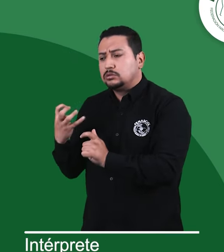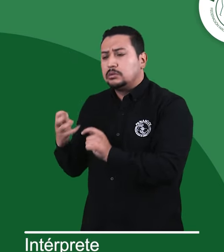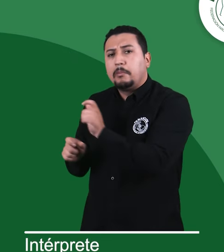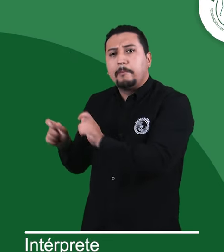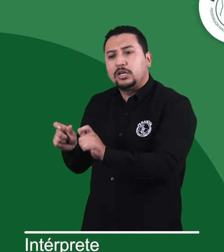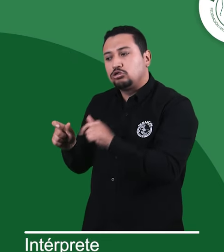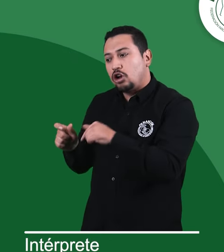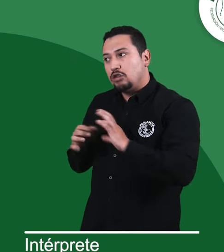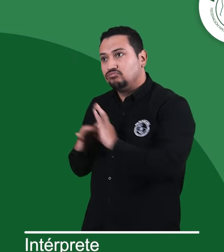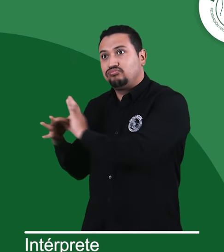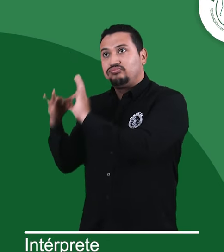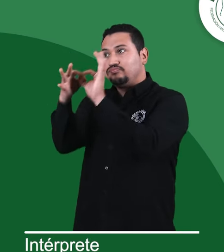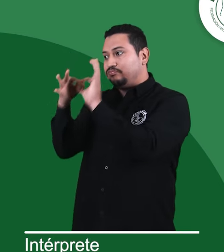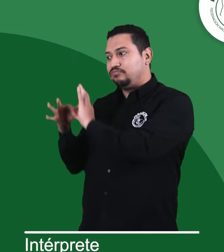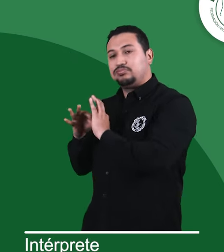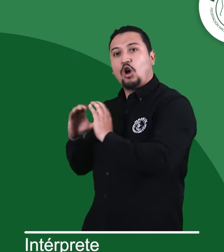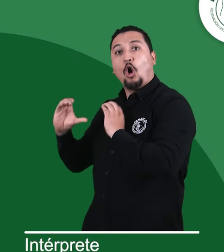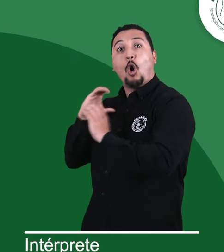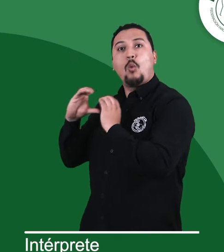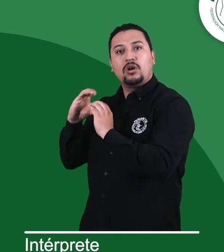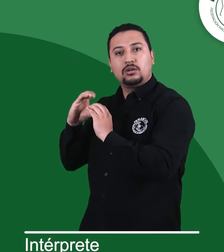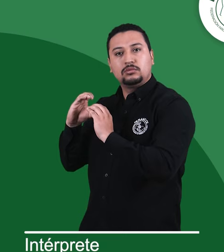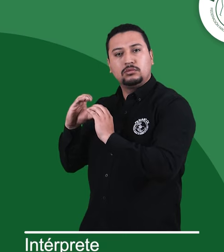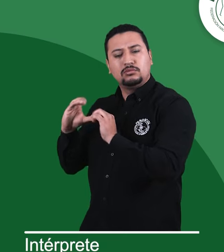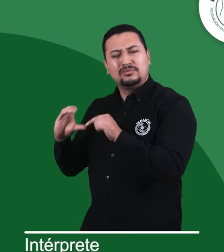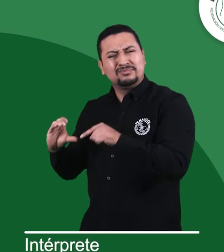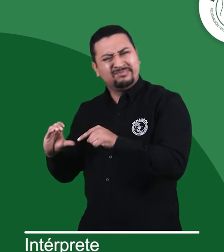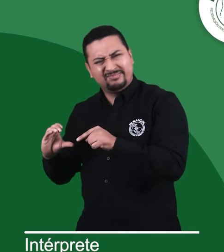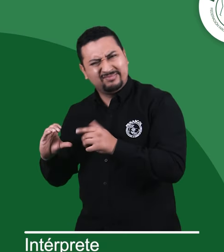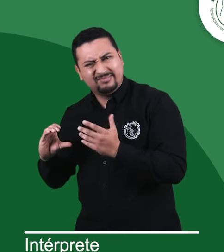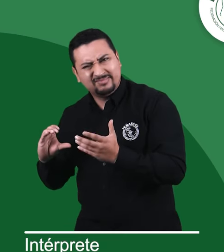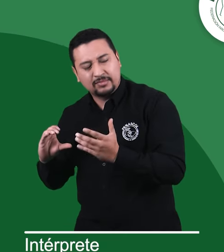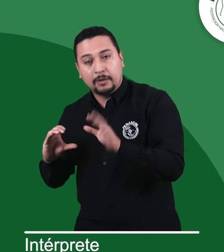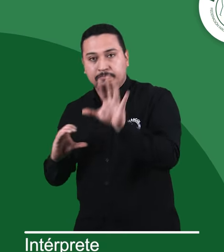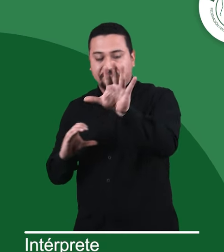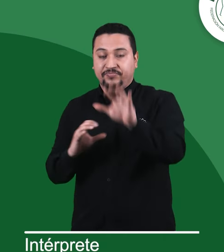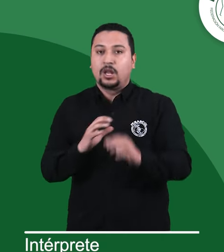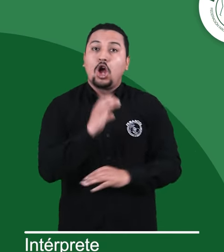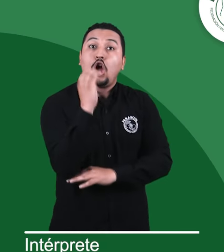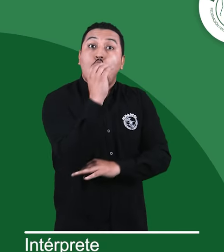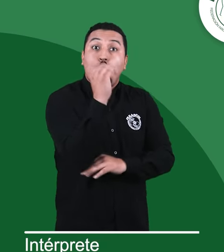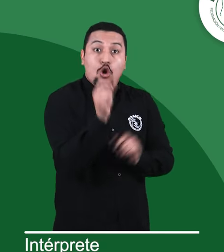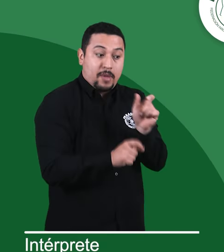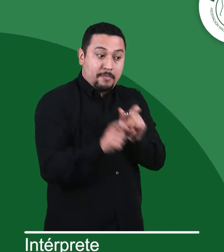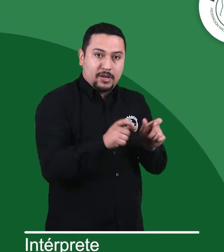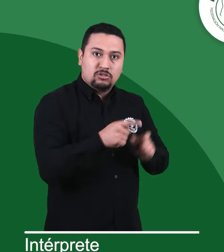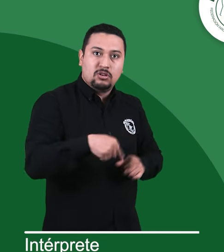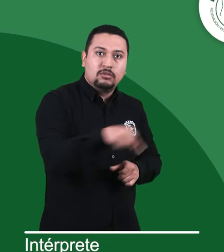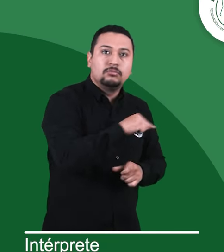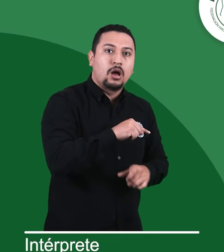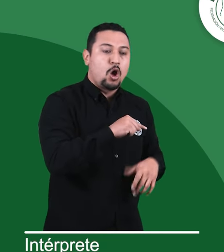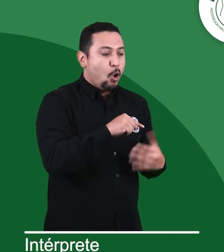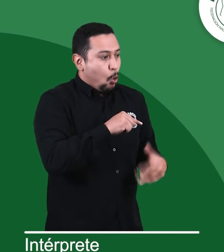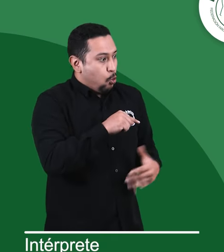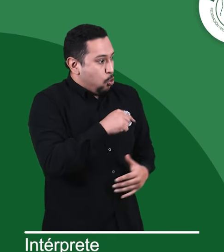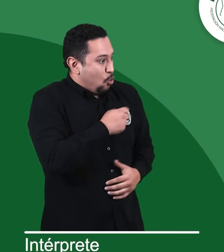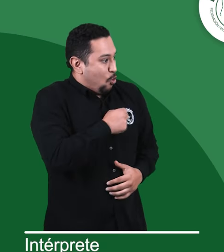ser un enlace de comunicación con la sociedad. Cuando los colombianos tienen la posibilidad de ir a otro país,